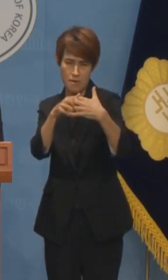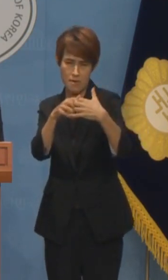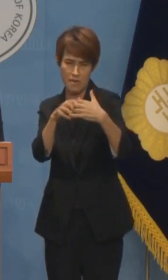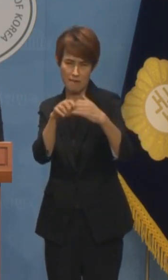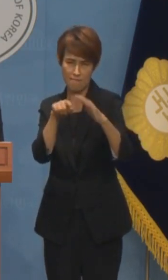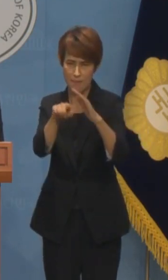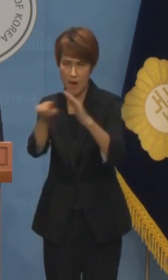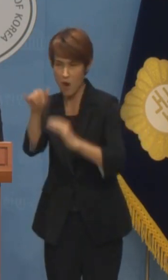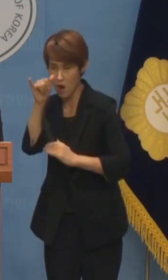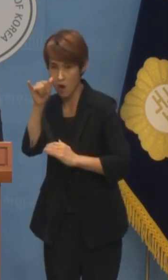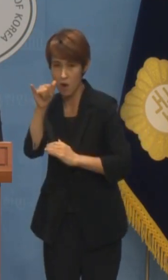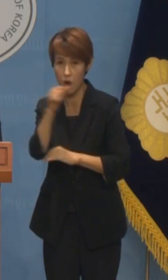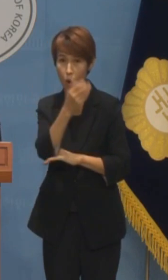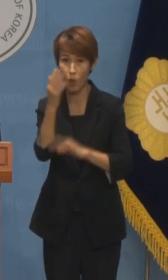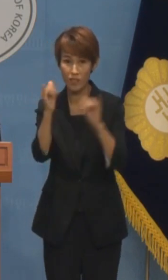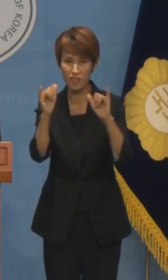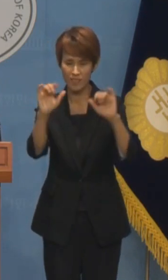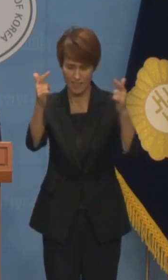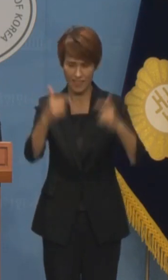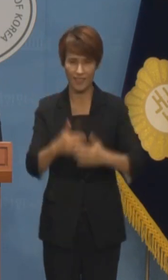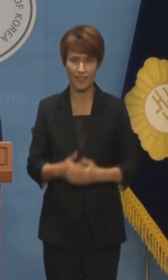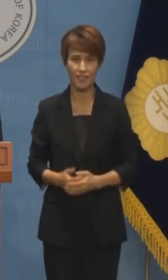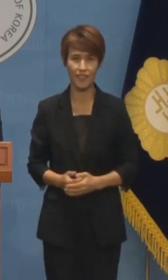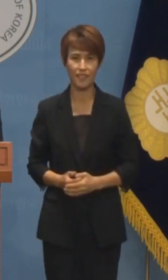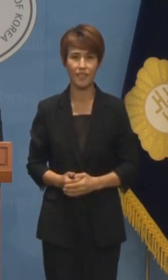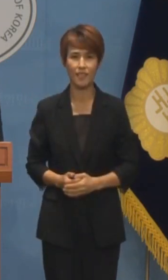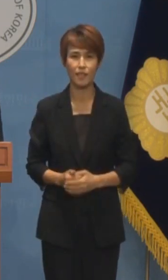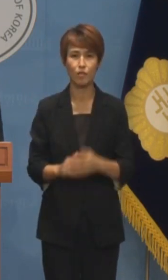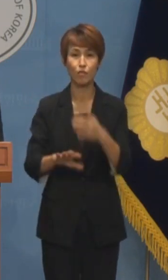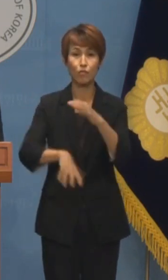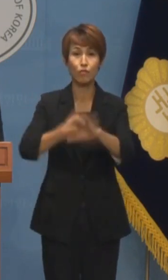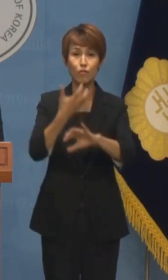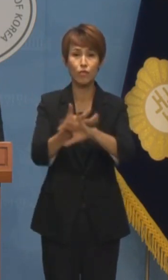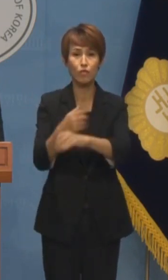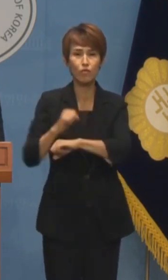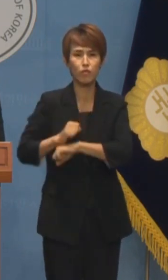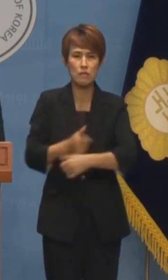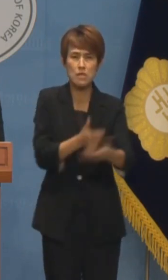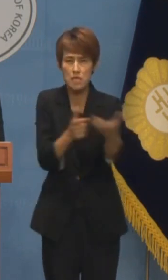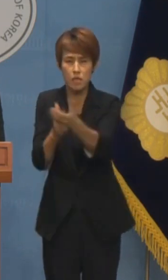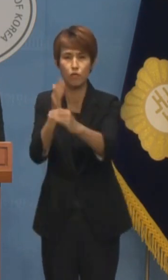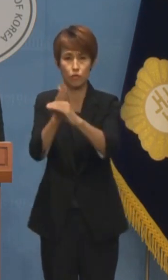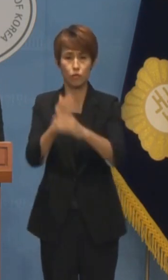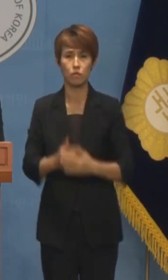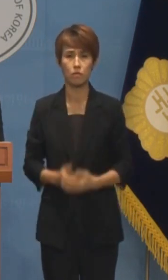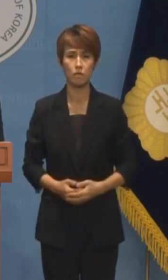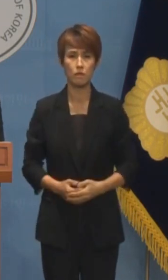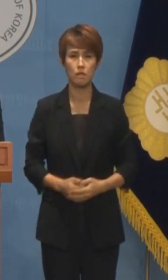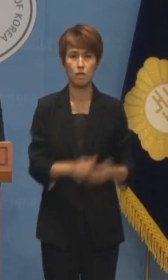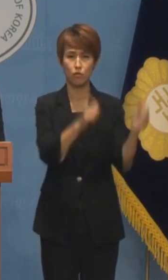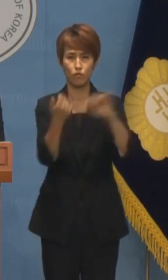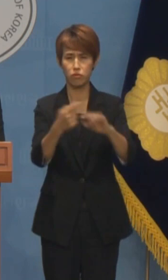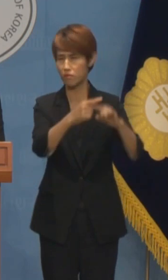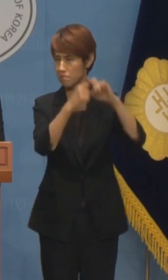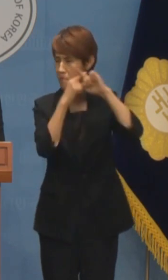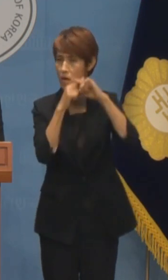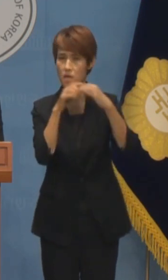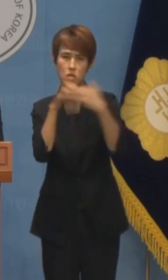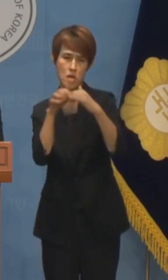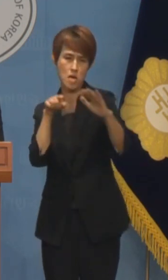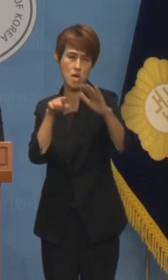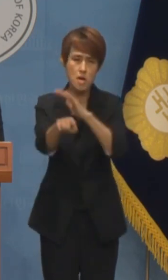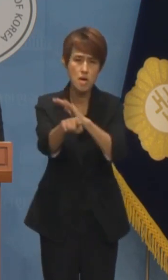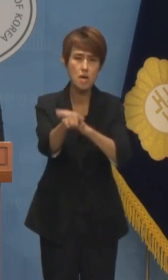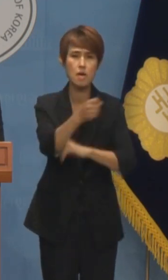이진숙은 직접 총을 든 쿠데타 군입니다 목숨 걸고 전장 누빈 언론인으로서